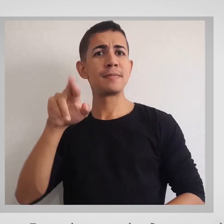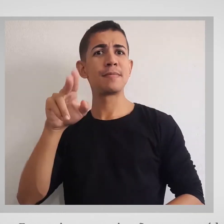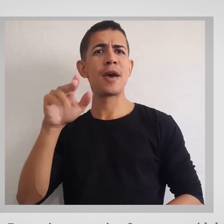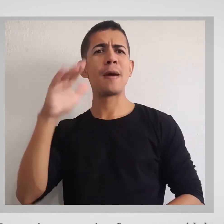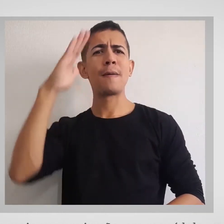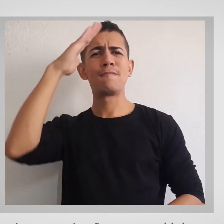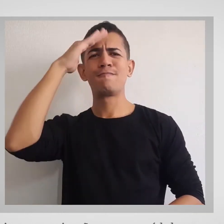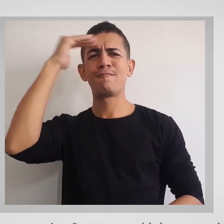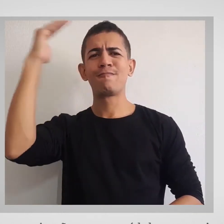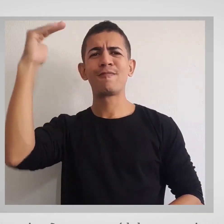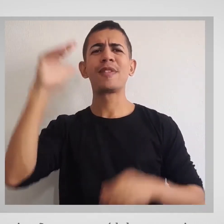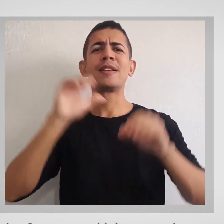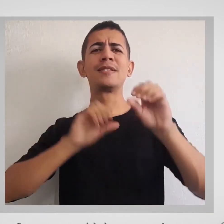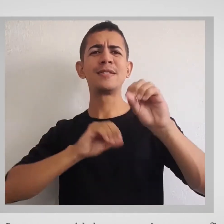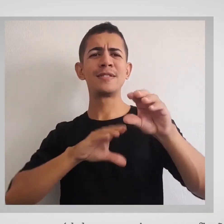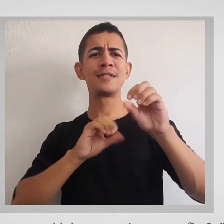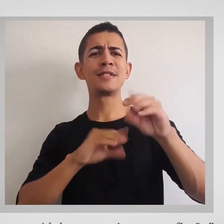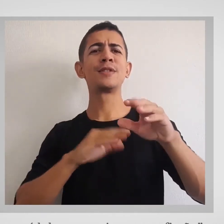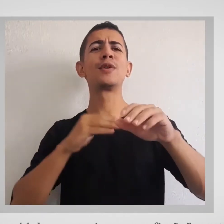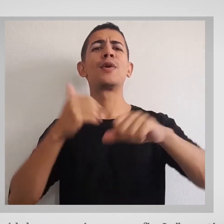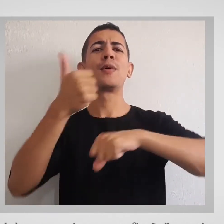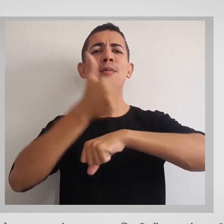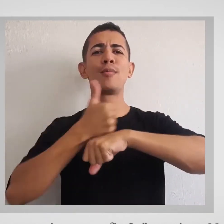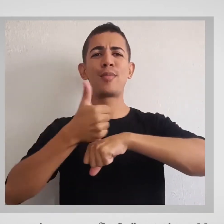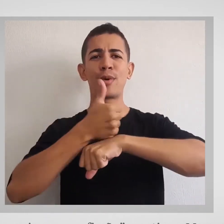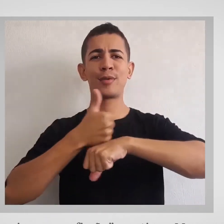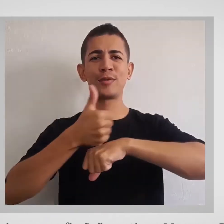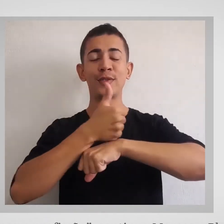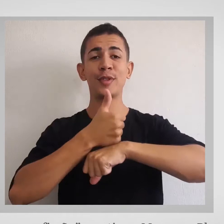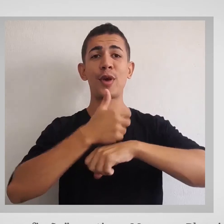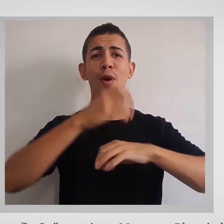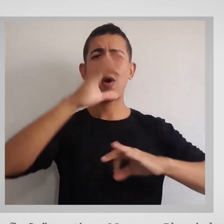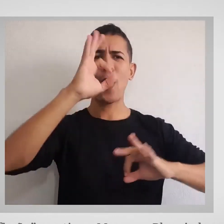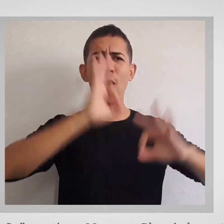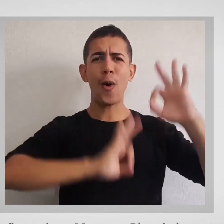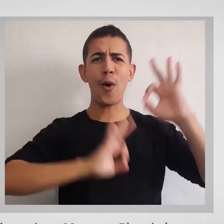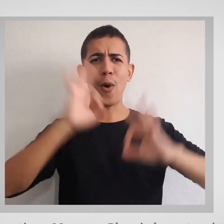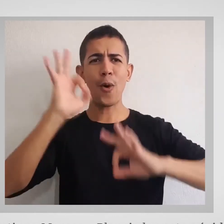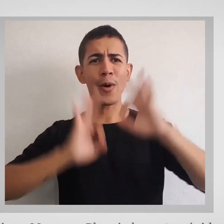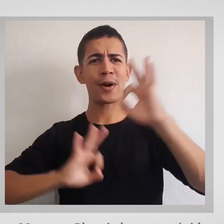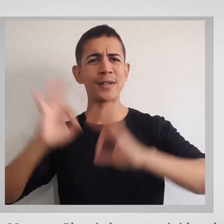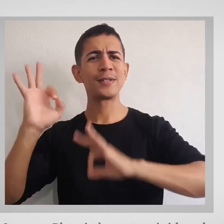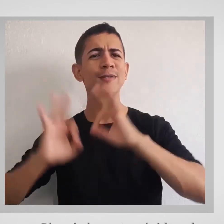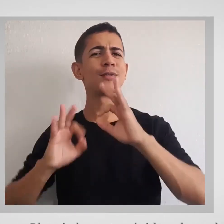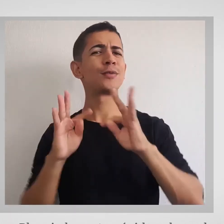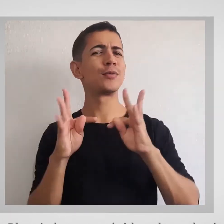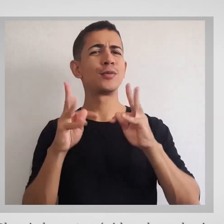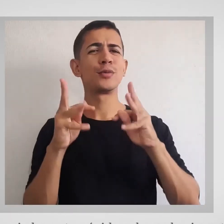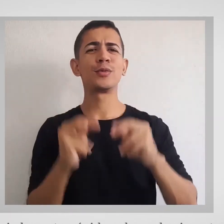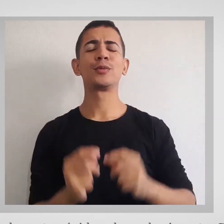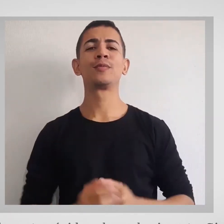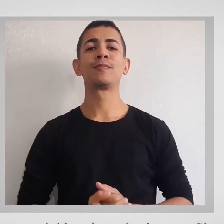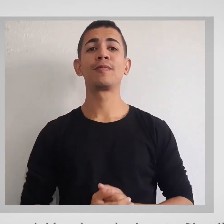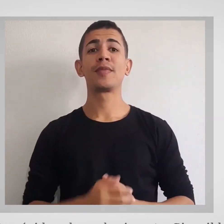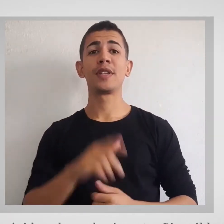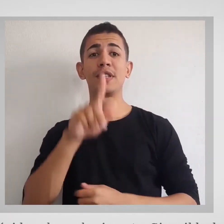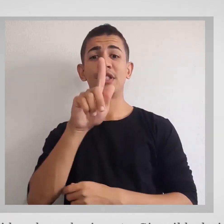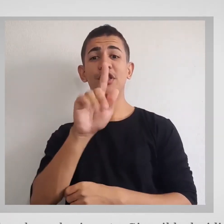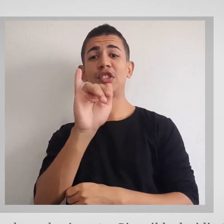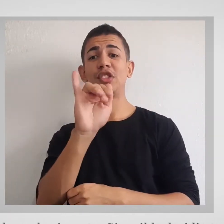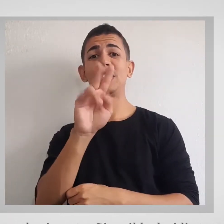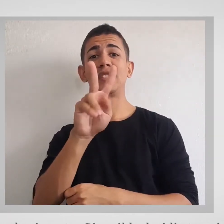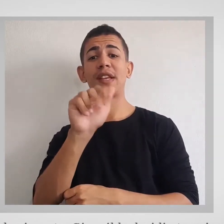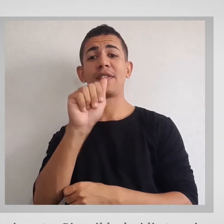Me ensinou a profissão. Continua Marcos. Planejador, nato e ávido pelo conhecimento, Givanildo decidiu